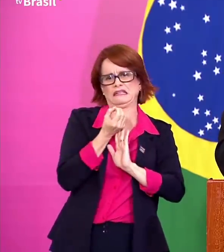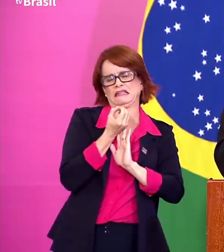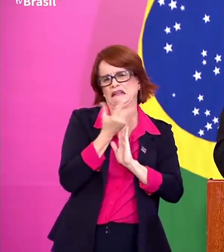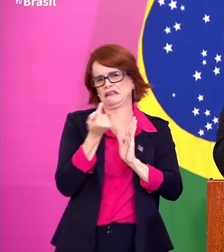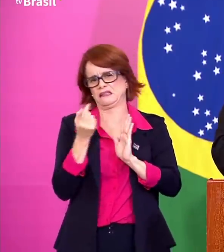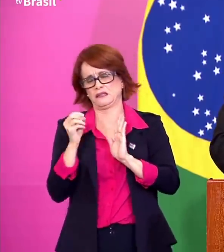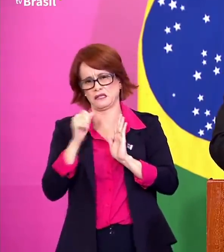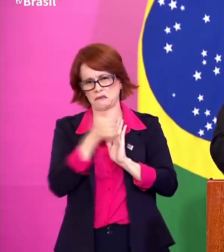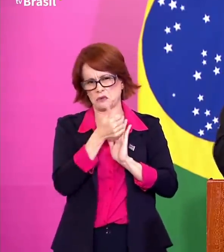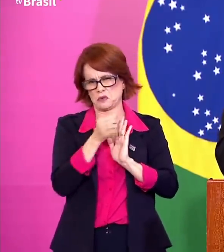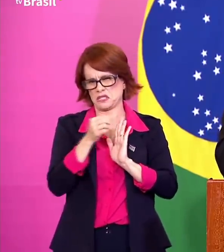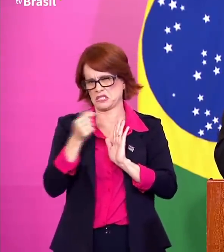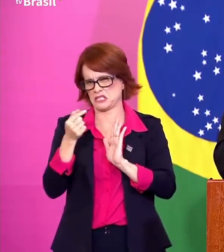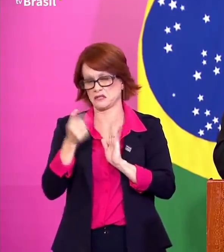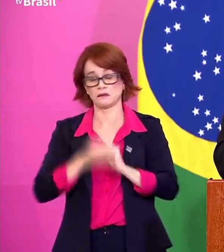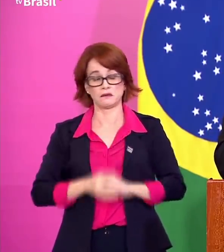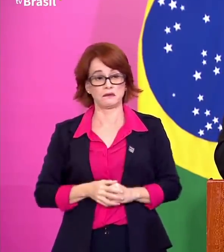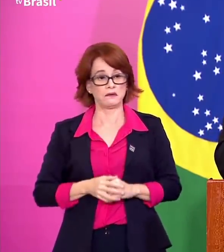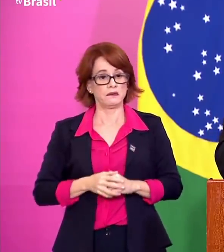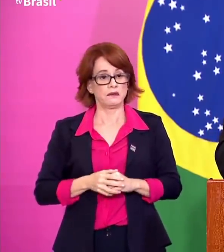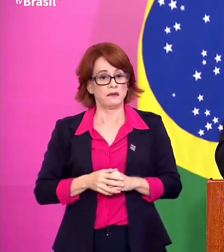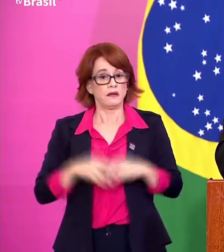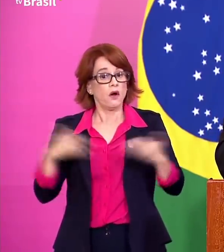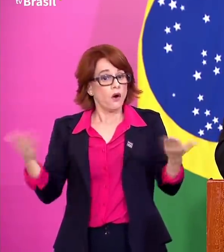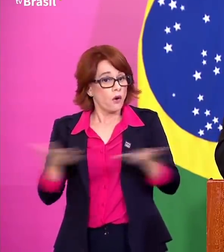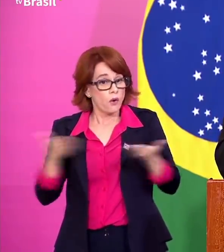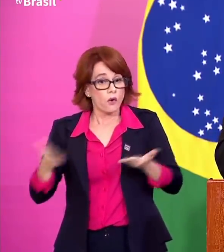as mulheres são praticamente integradas à sociedade.